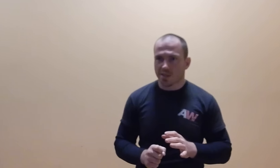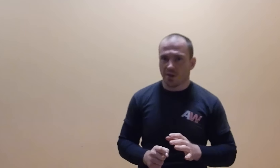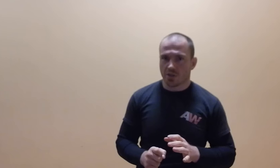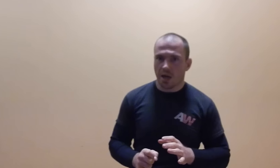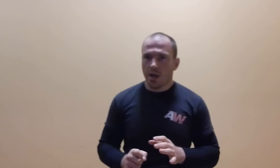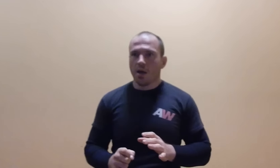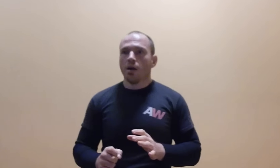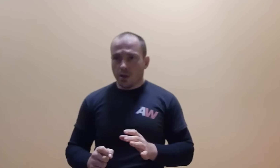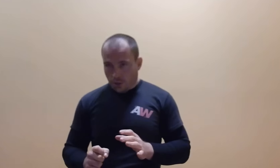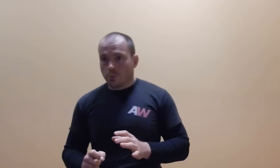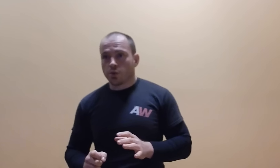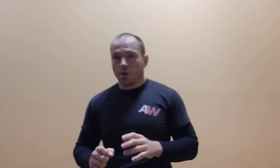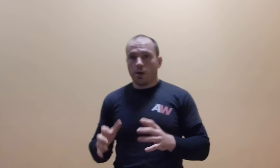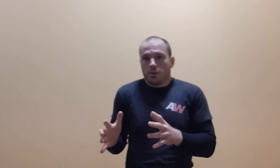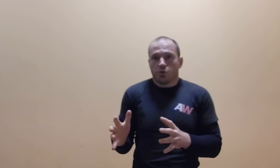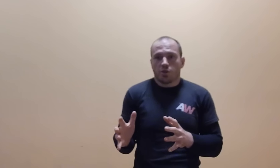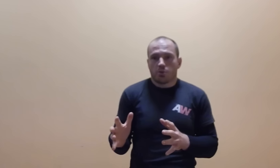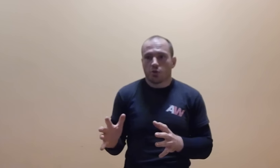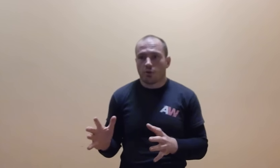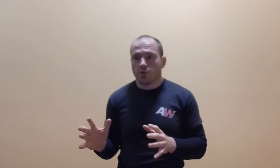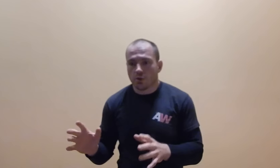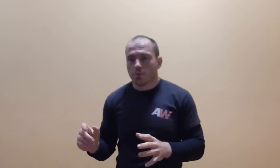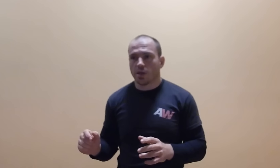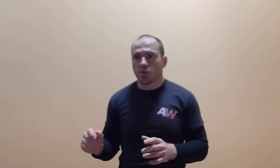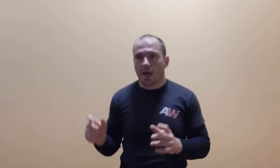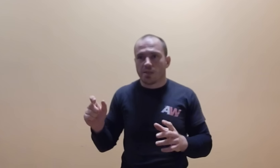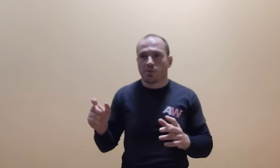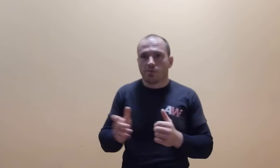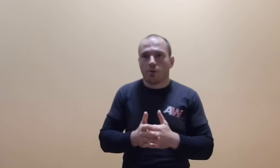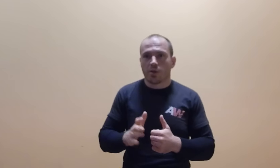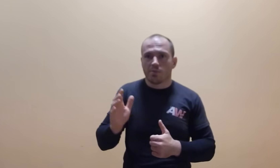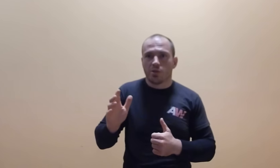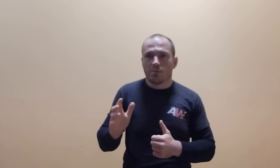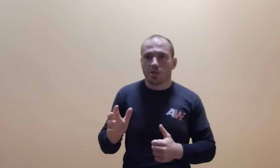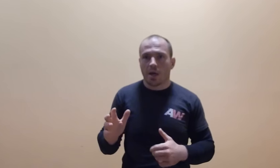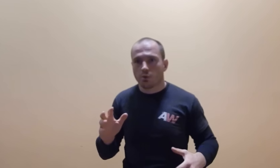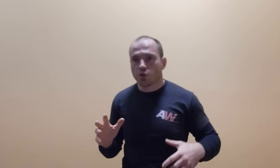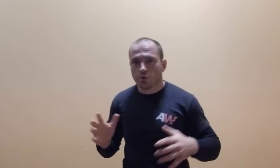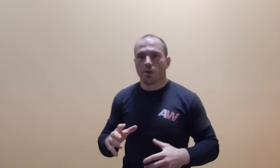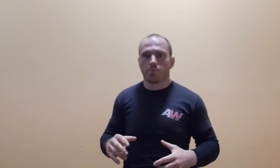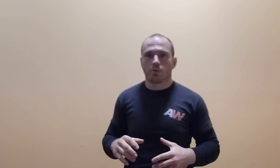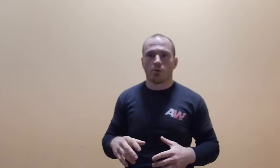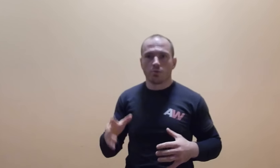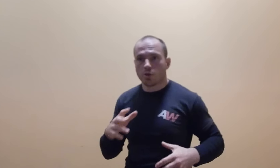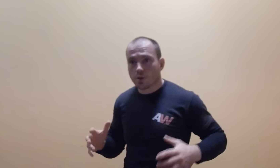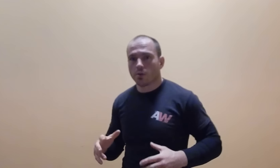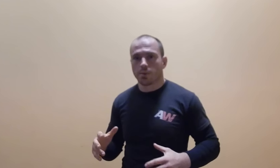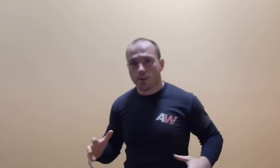jest ważna, musicie być gotowi do podjęcia akcji, więc w głowie musicie mieć, aha, ruszy, to ja robię to, ruszy, to ja robię,